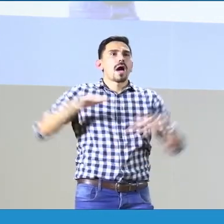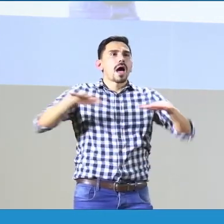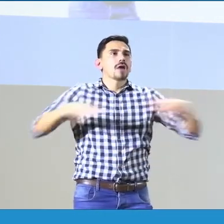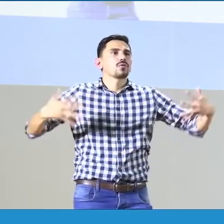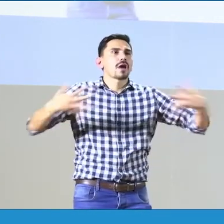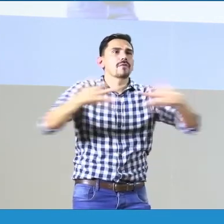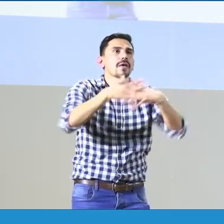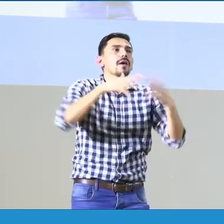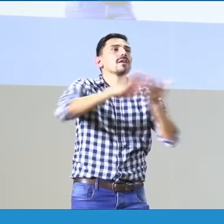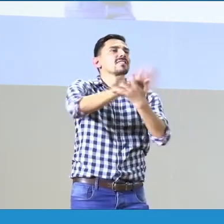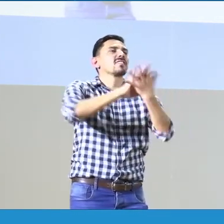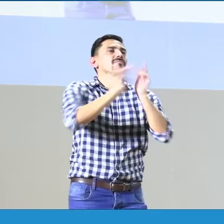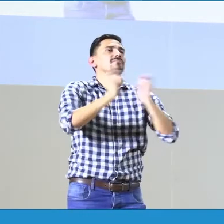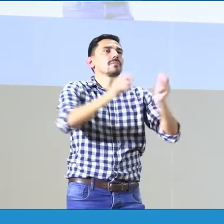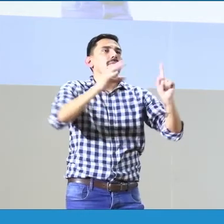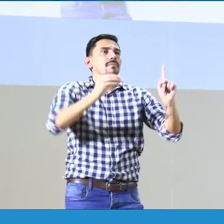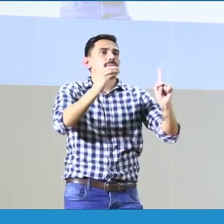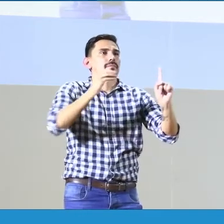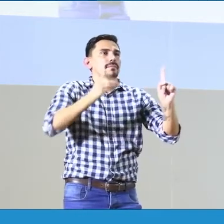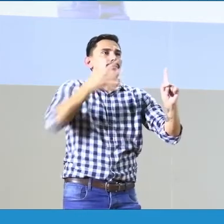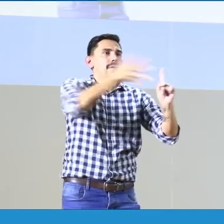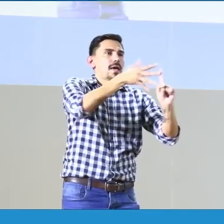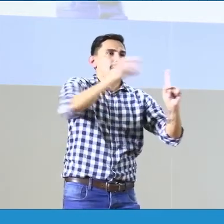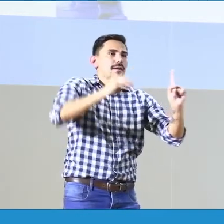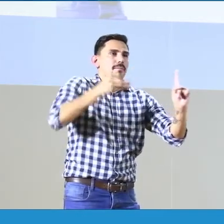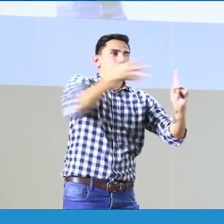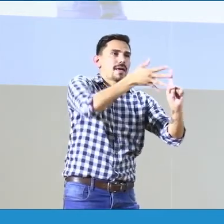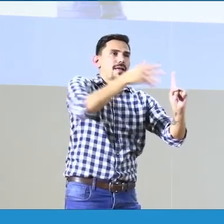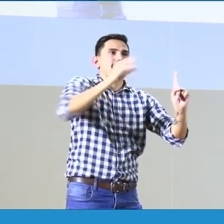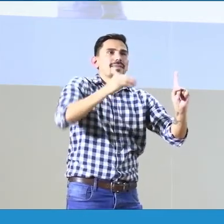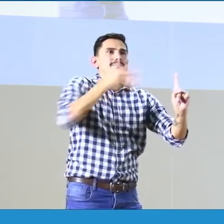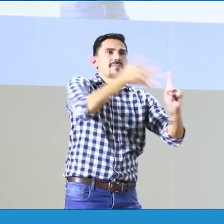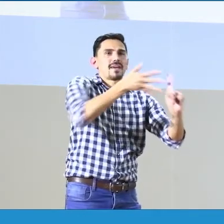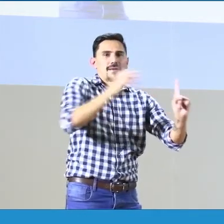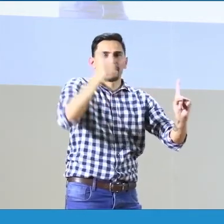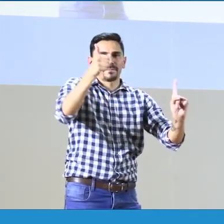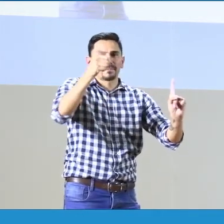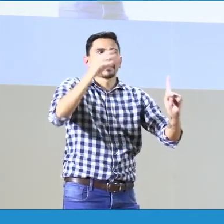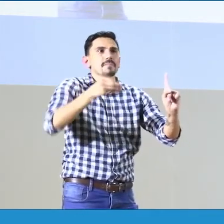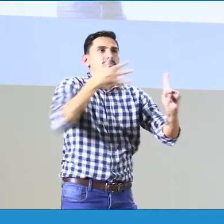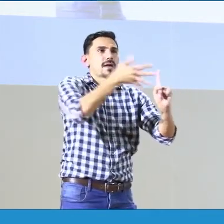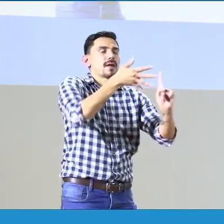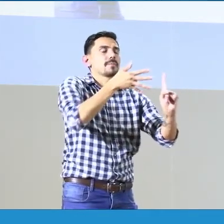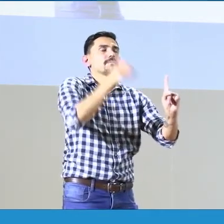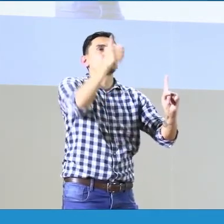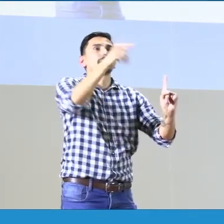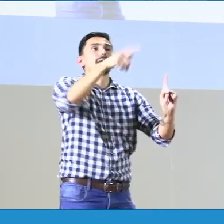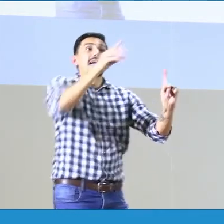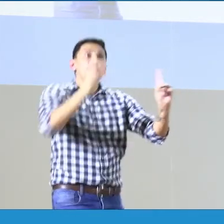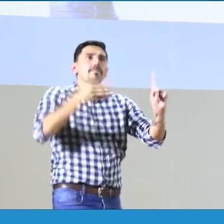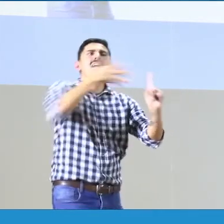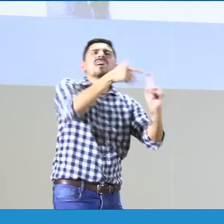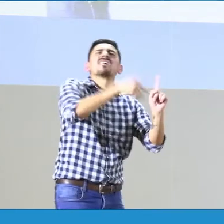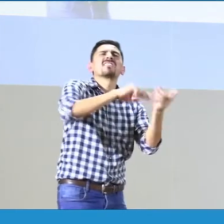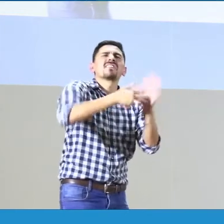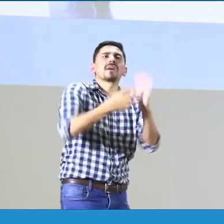los PIAR, que son los planes individuales de ajustes razonables. Esta es la seña.